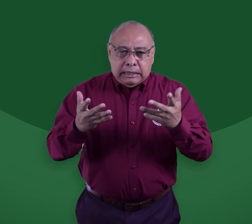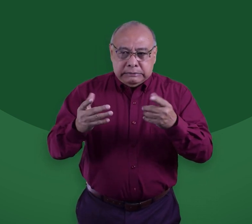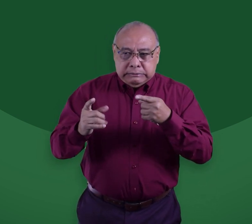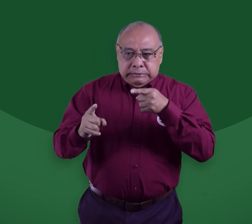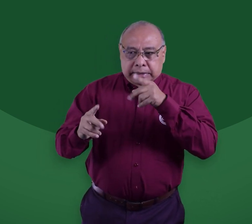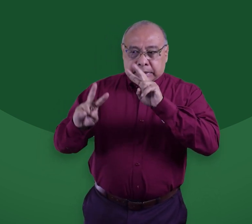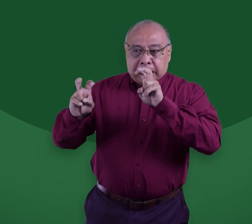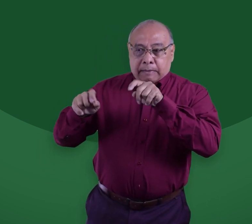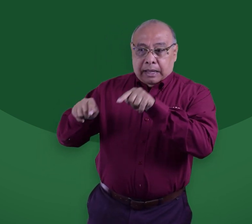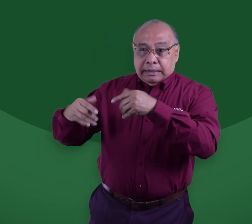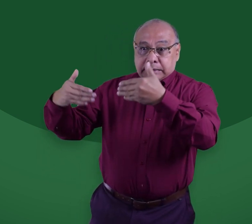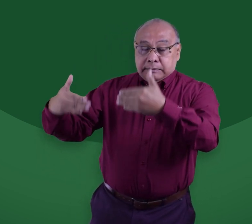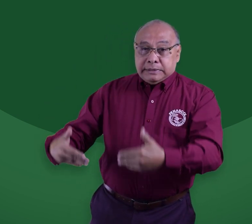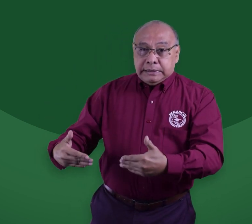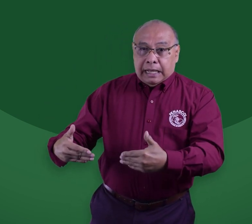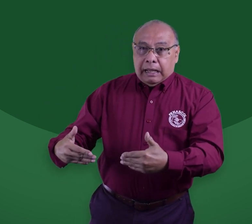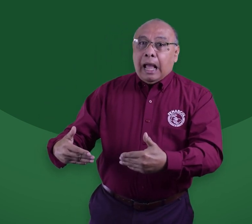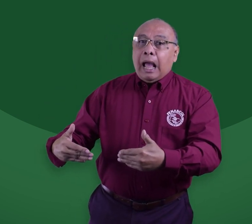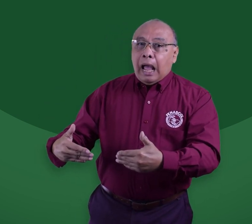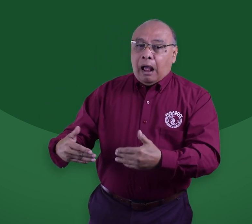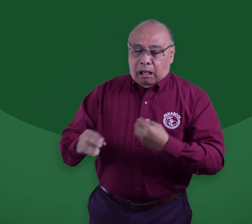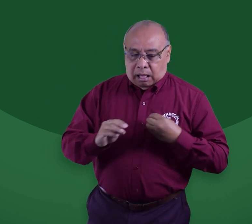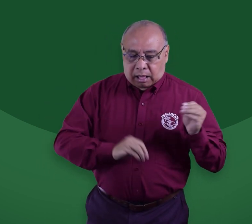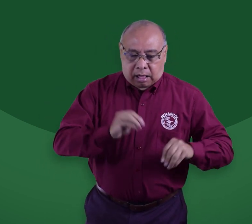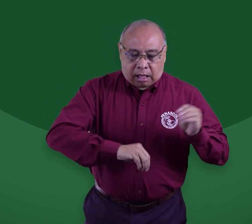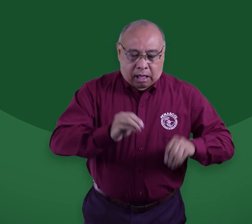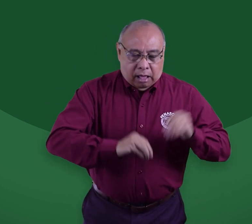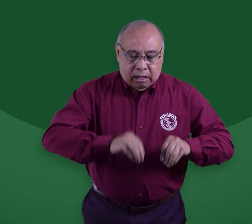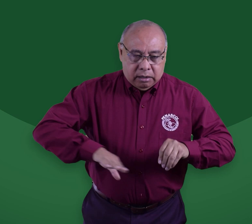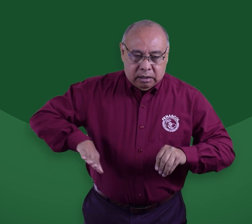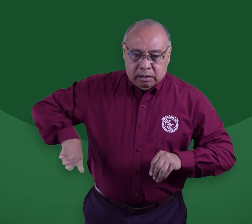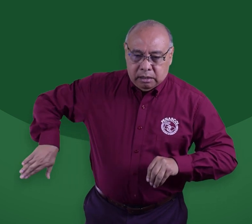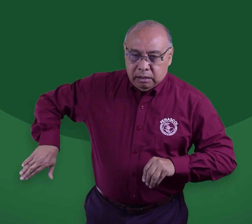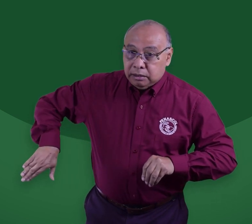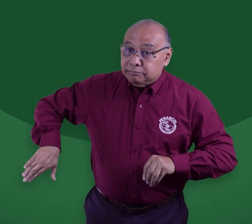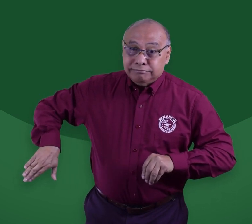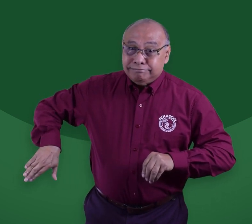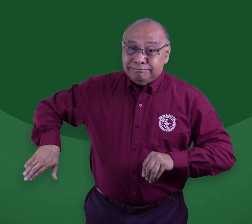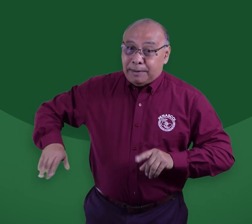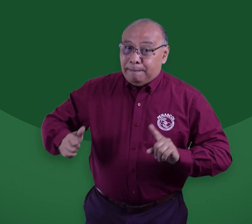dejar de lado a estas, sino que deben consultar con las organizaciones.